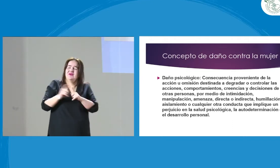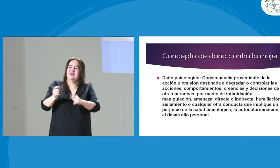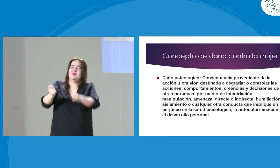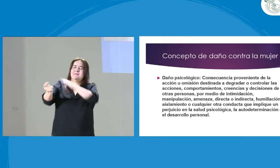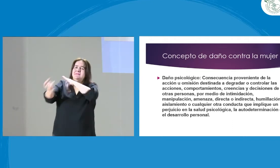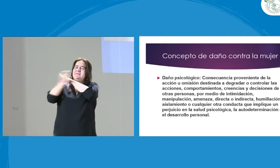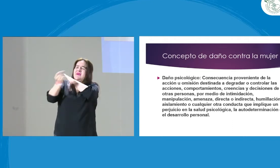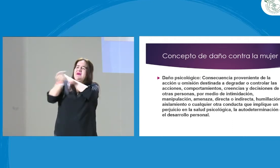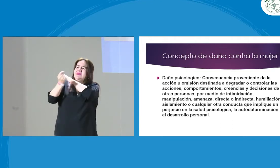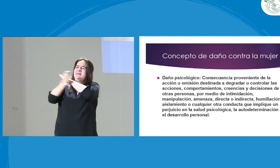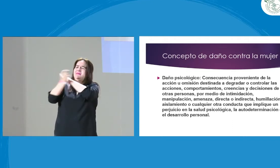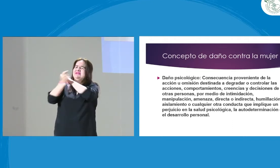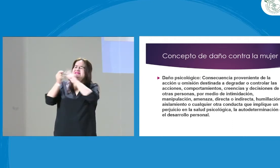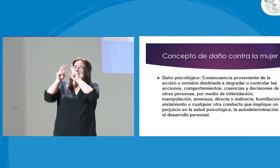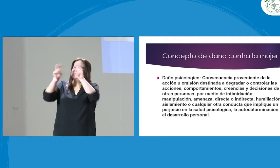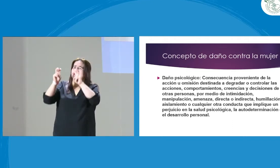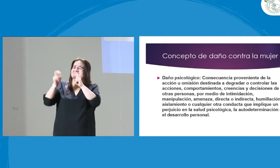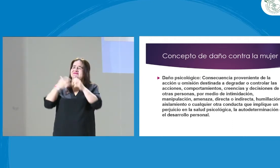es el concepto de daño contra la mujer.